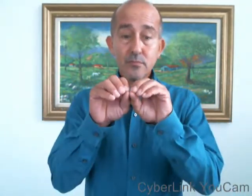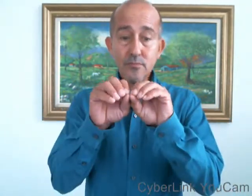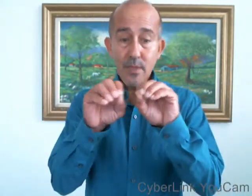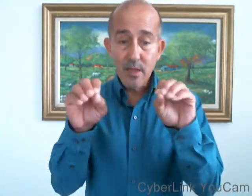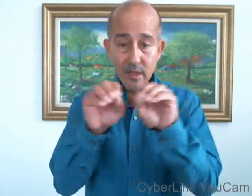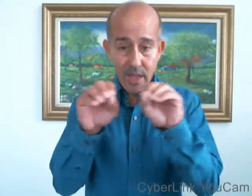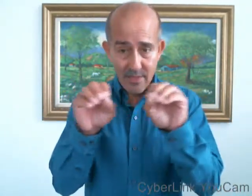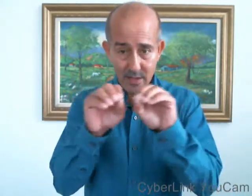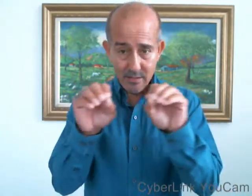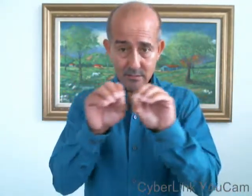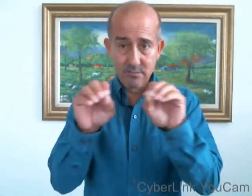Nada.